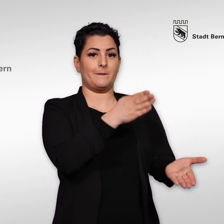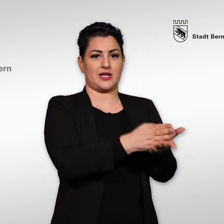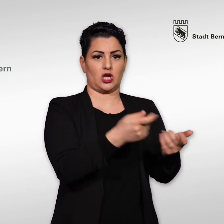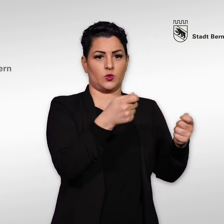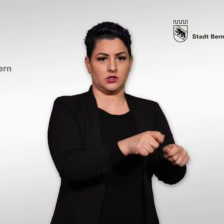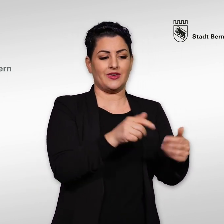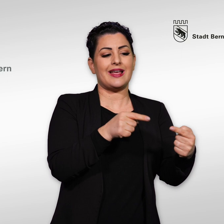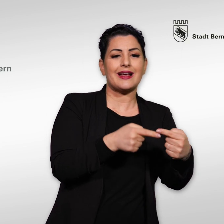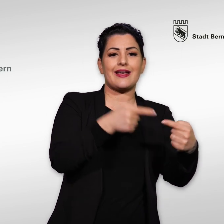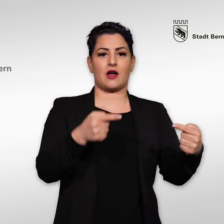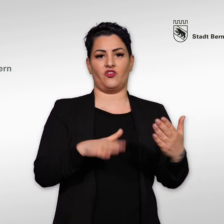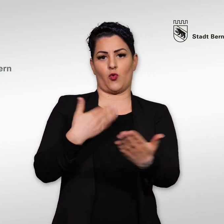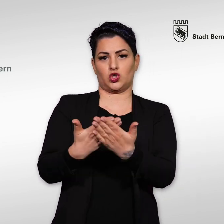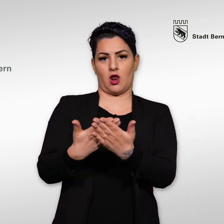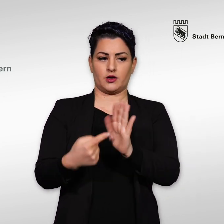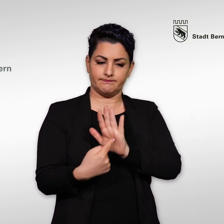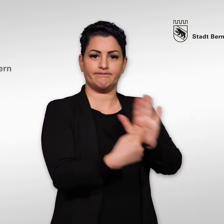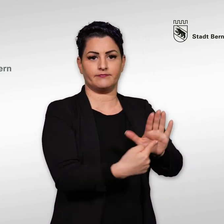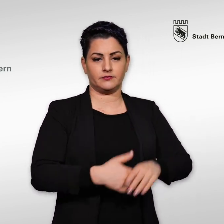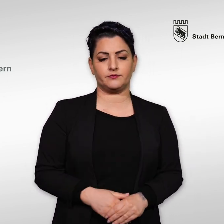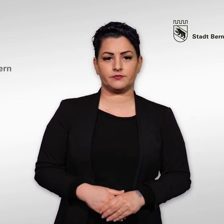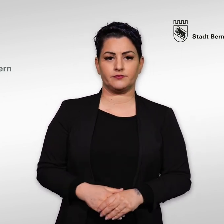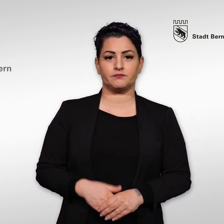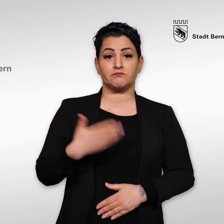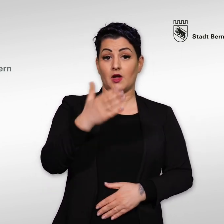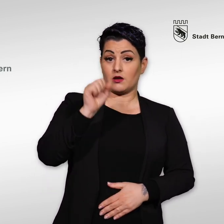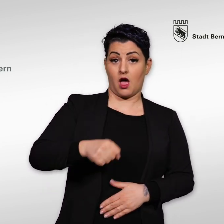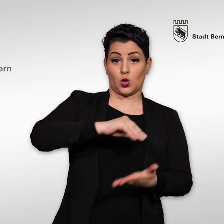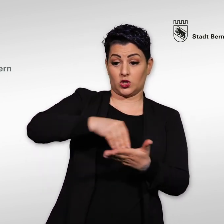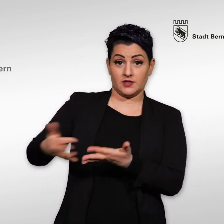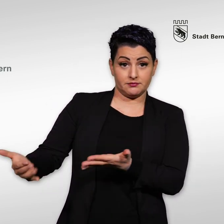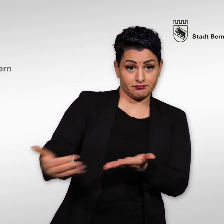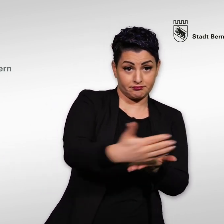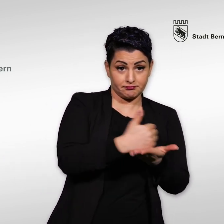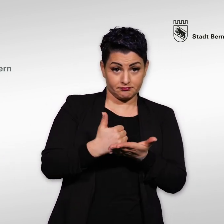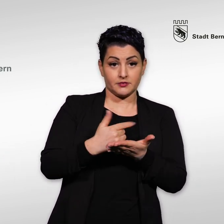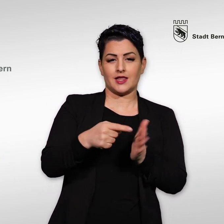Ein Volksvorschlag ist eine direkte Alternative zu einem Stadtratsbeschluss, ein Gegenvorschlag.